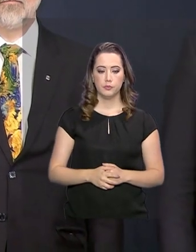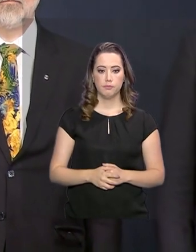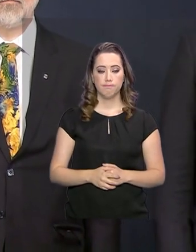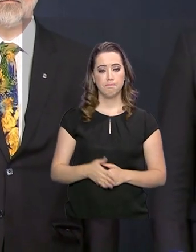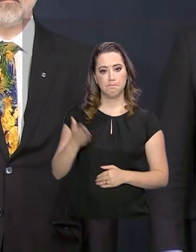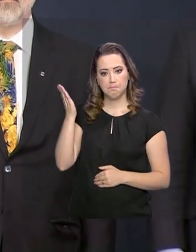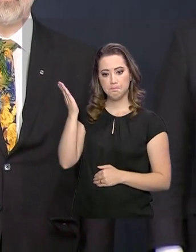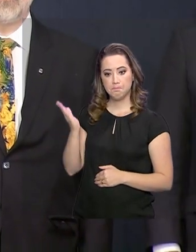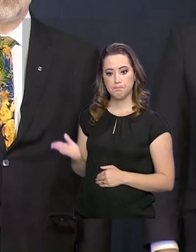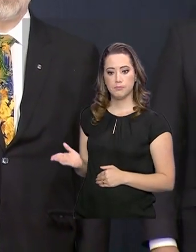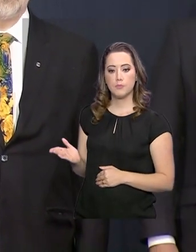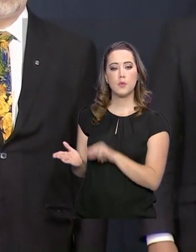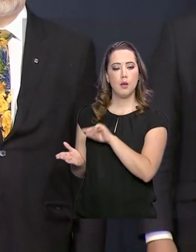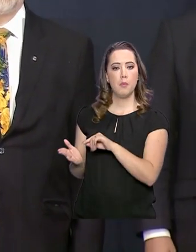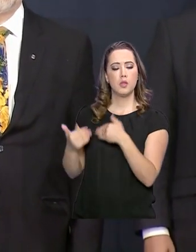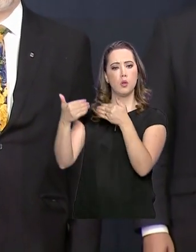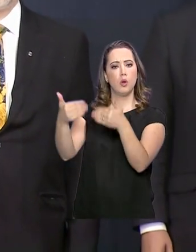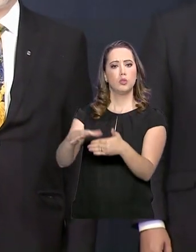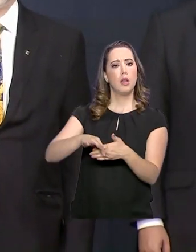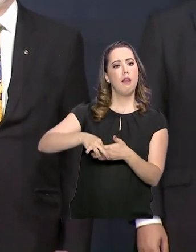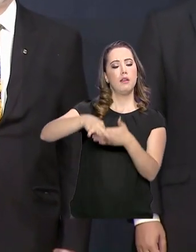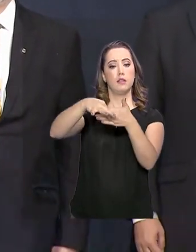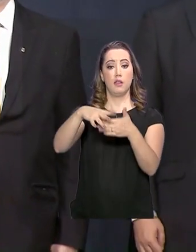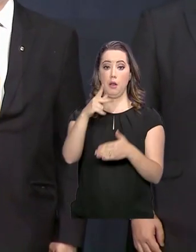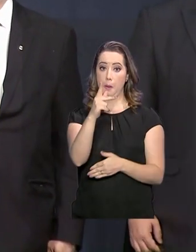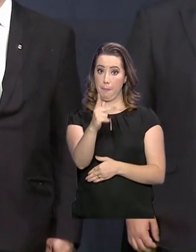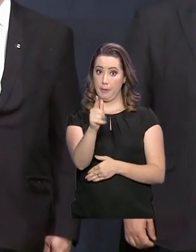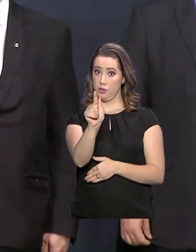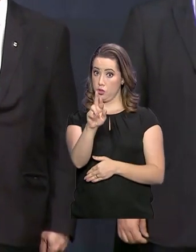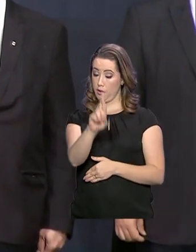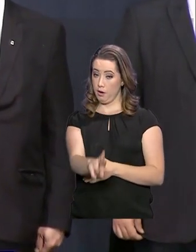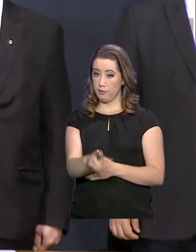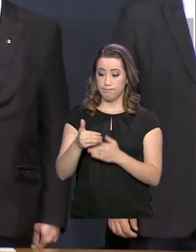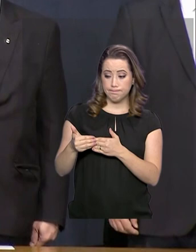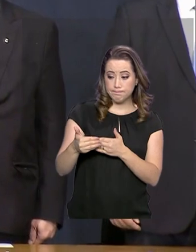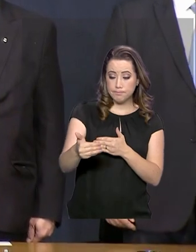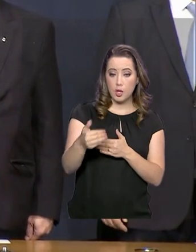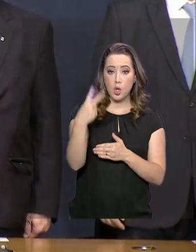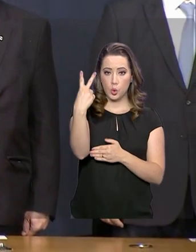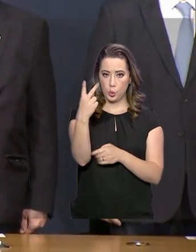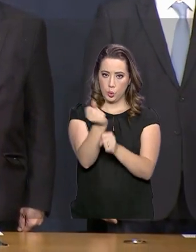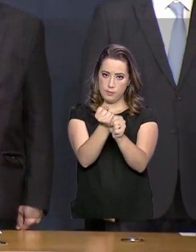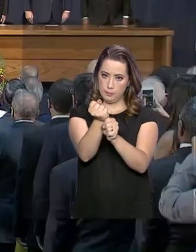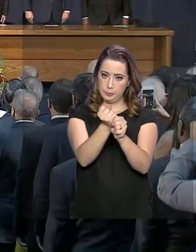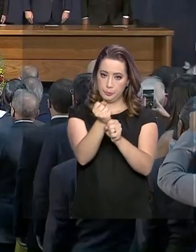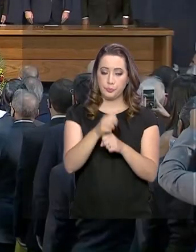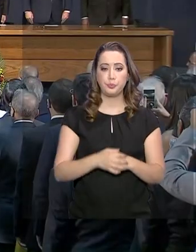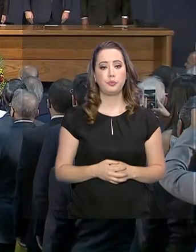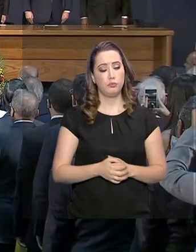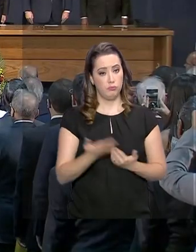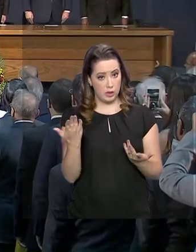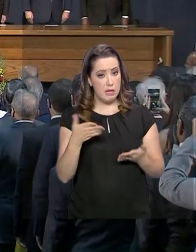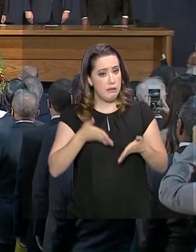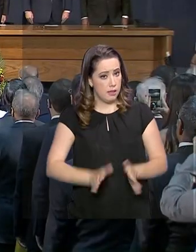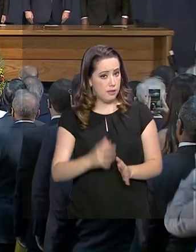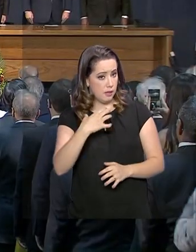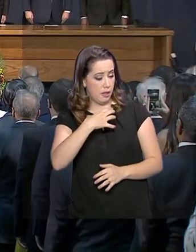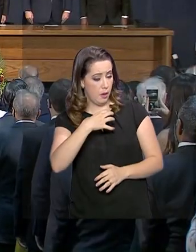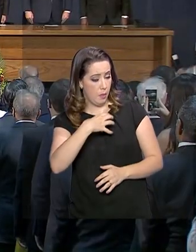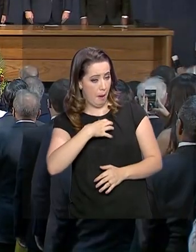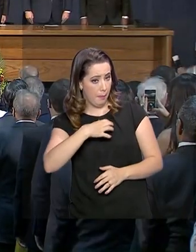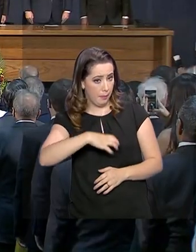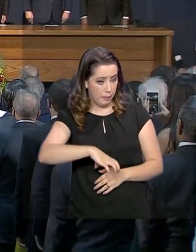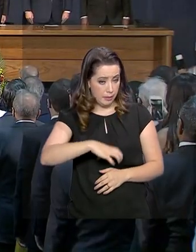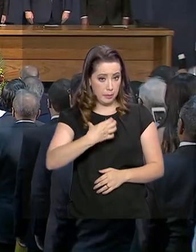Augusto Aras vai ficar à frente da Procuradoria-Geral da República pelos próximos dois anos. Baiano de Salvador,